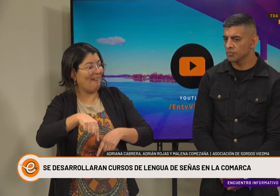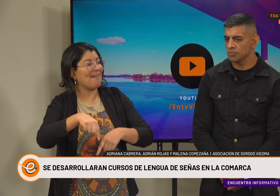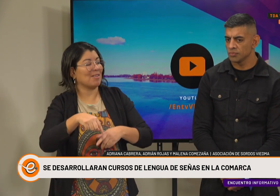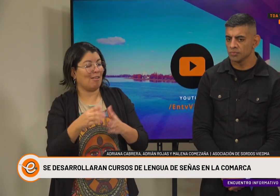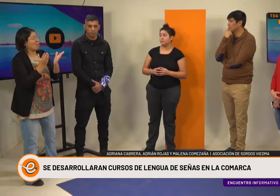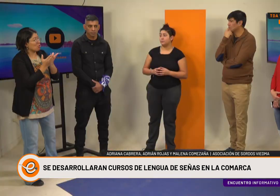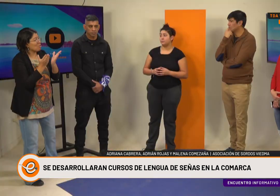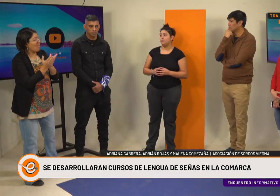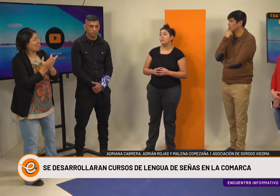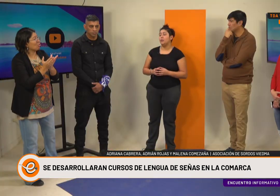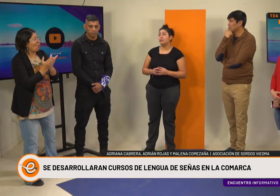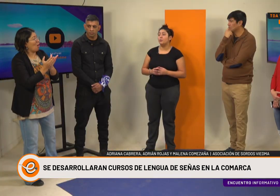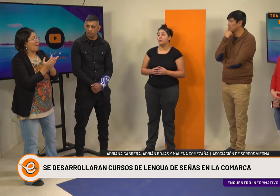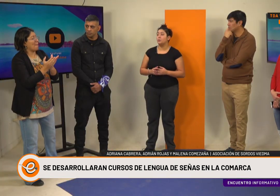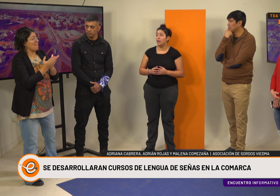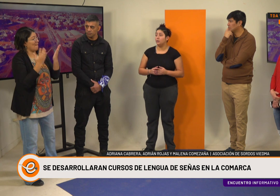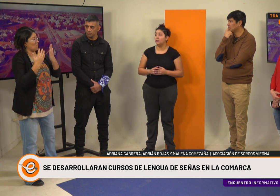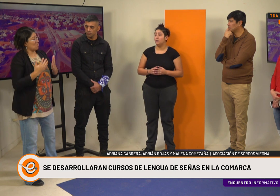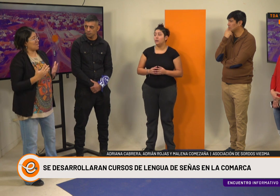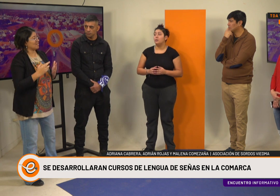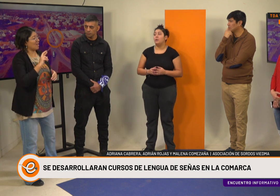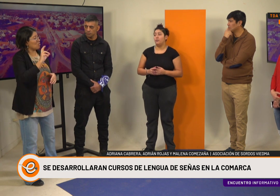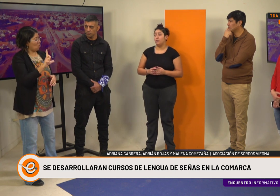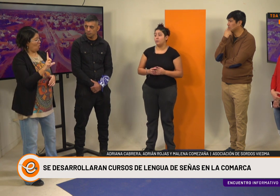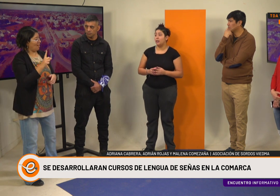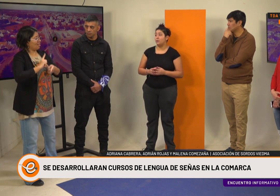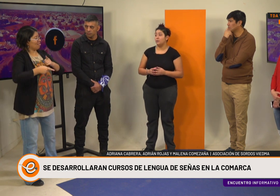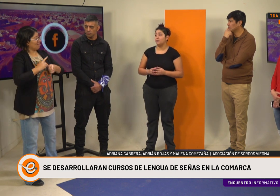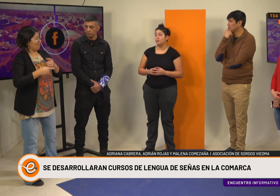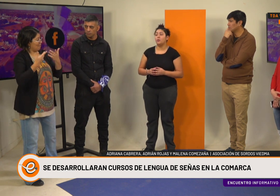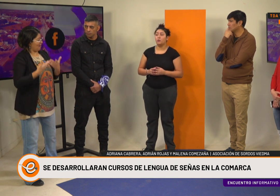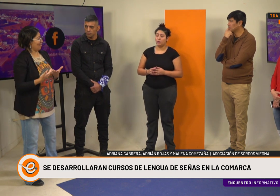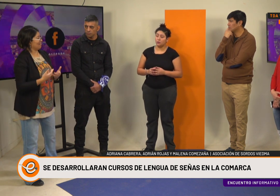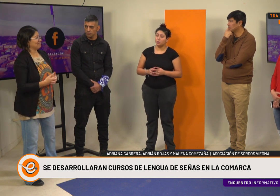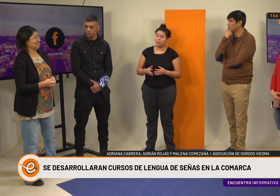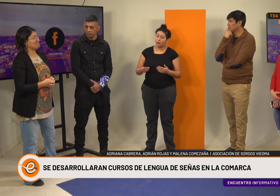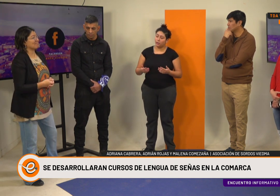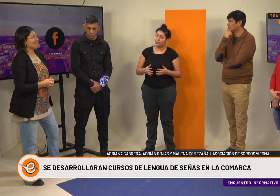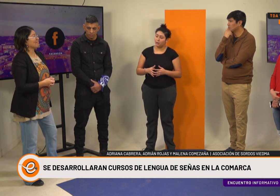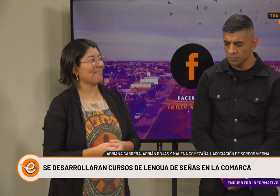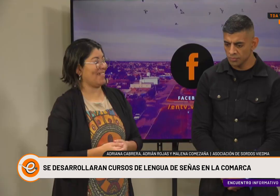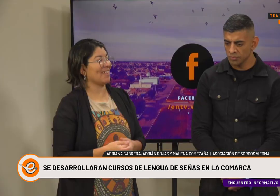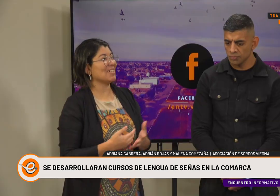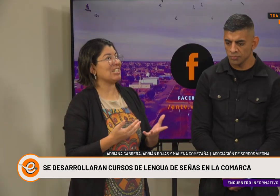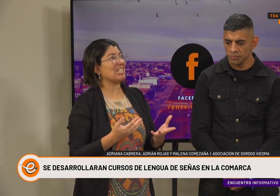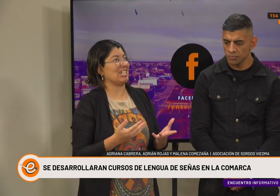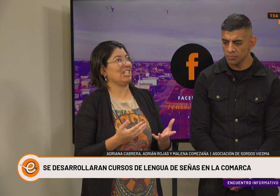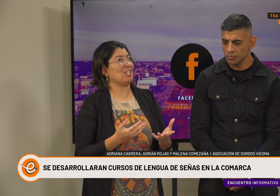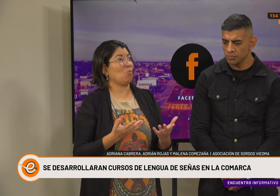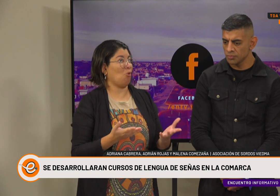de intérpretes estamos estudiando para formarnos como rol de intérprete.